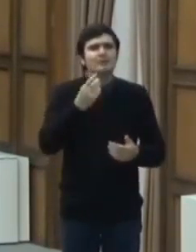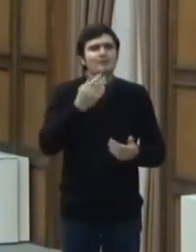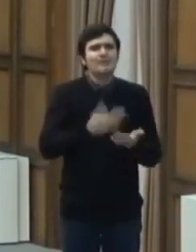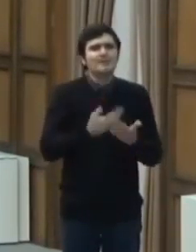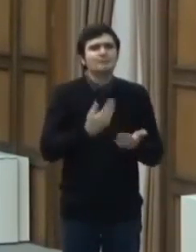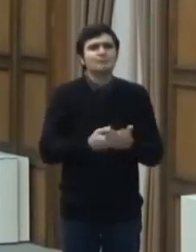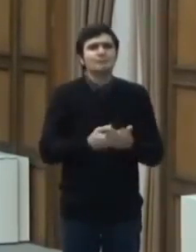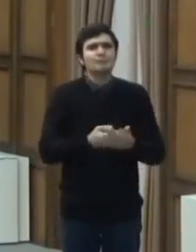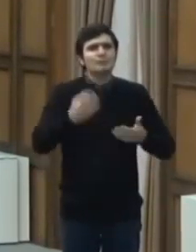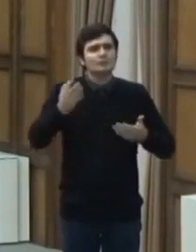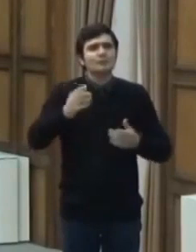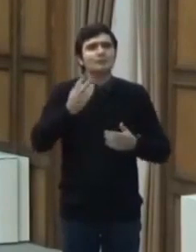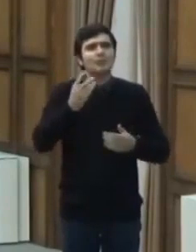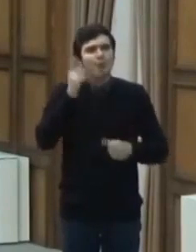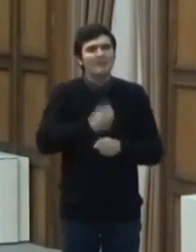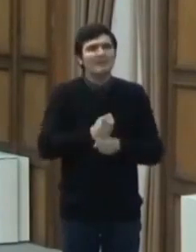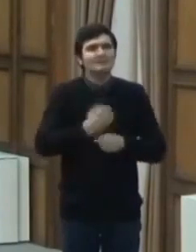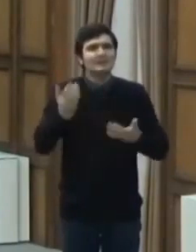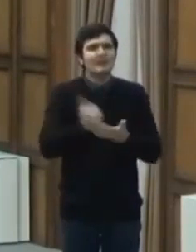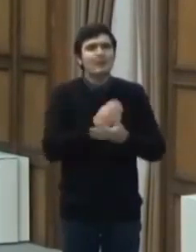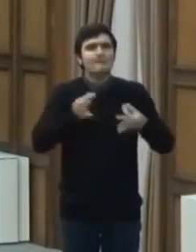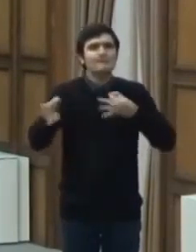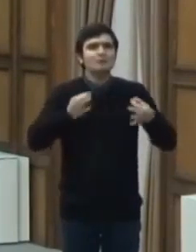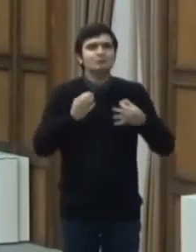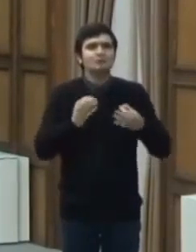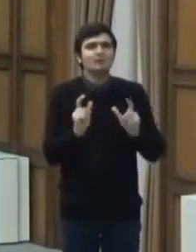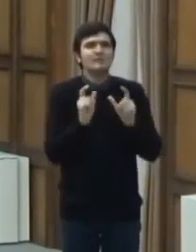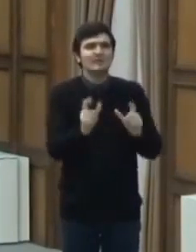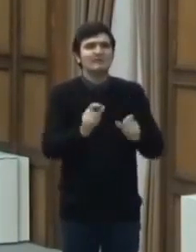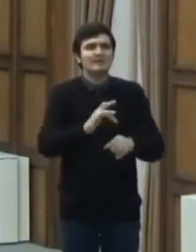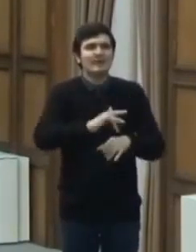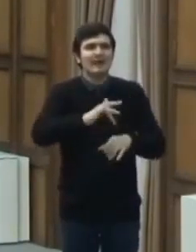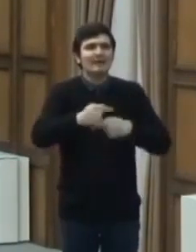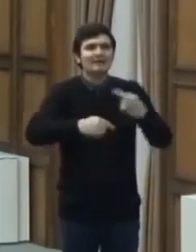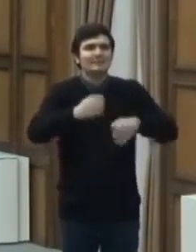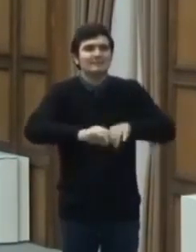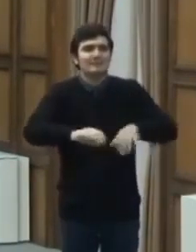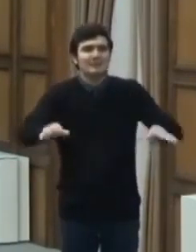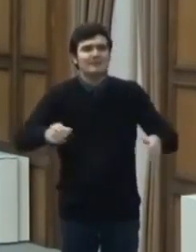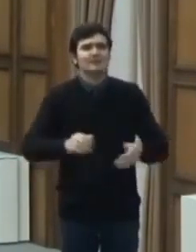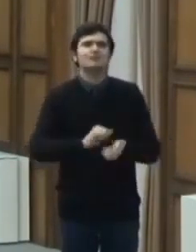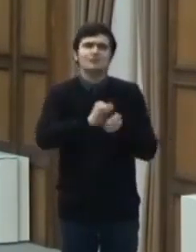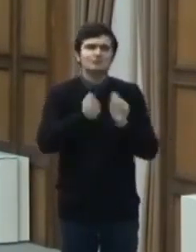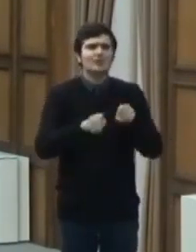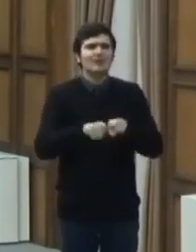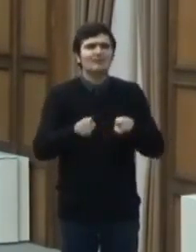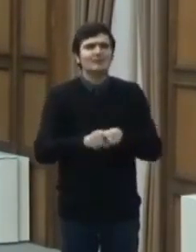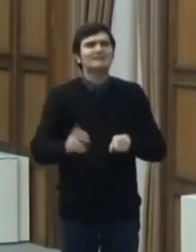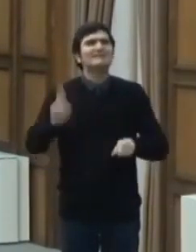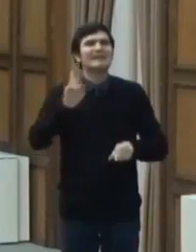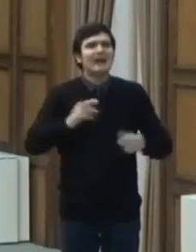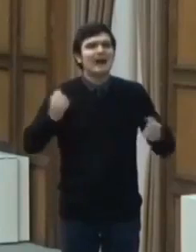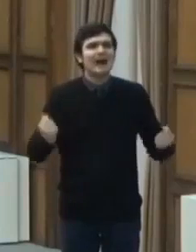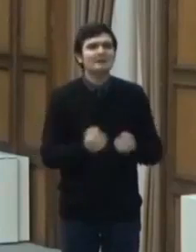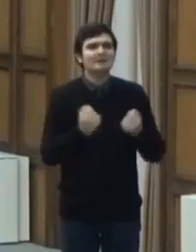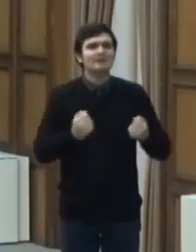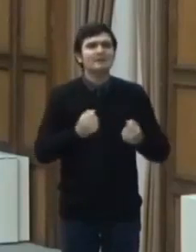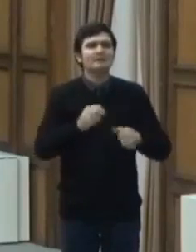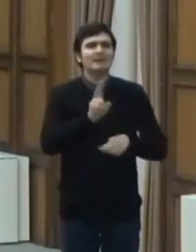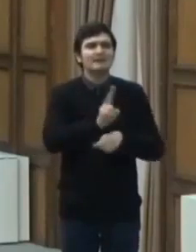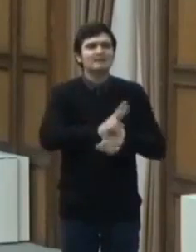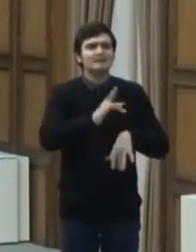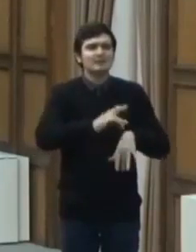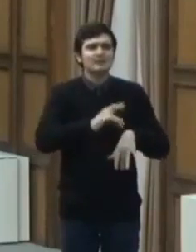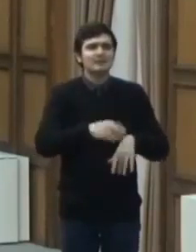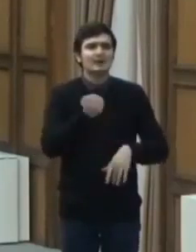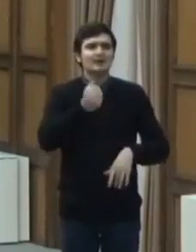infecțiilor. Se reia asigurarea asistenței medicale ambulatorii pentru cazurile care nu reprezintă urgență și